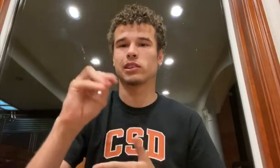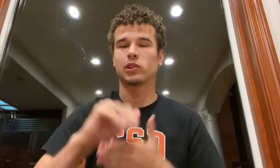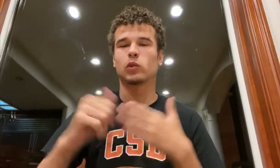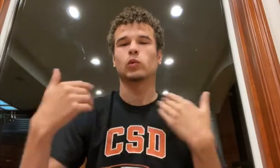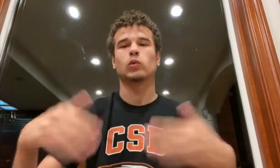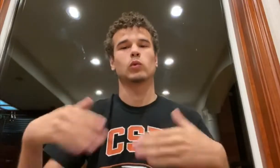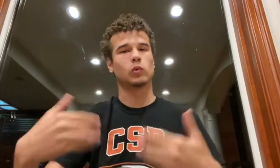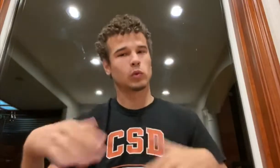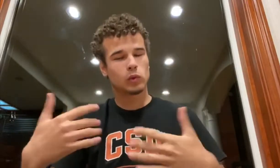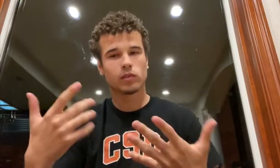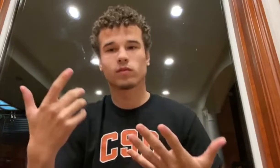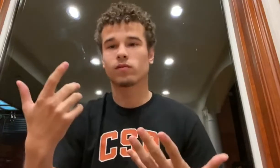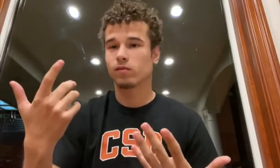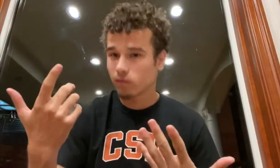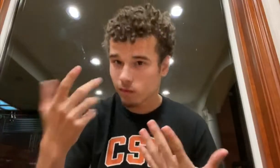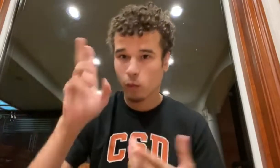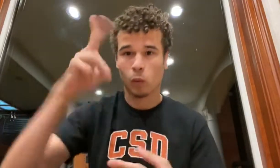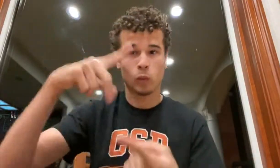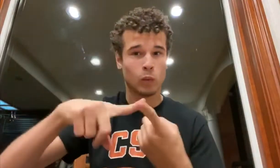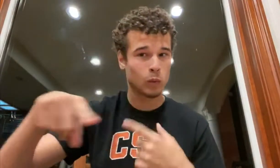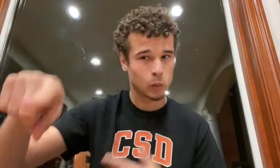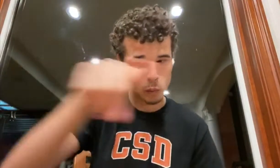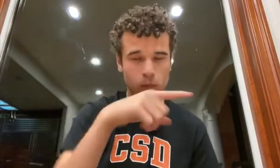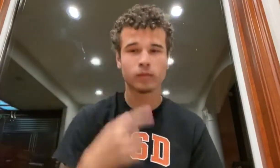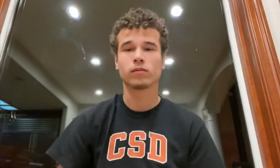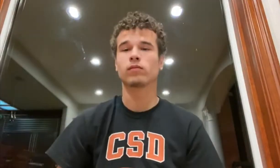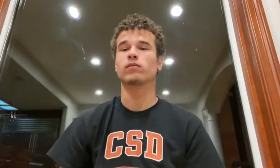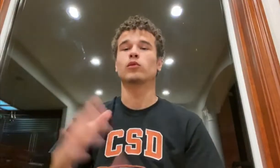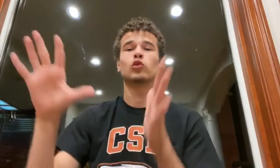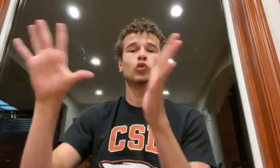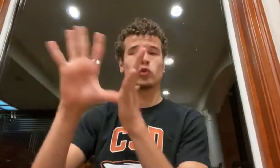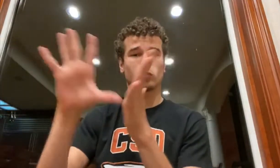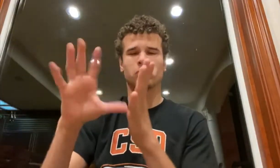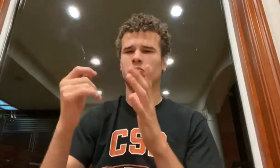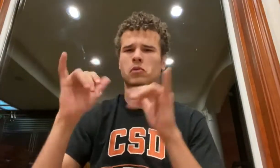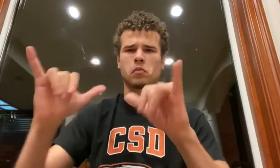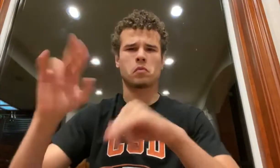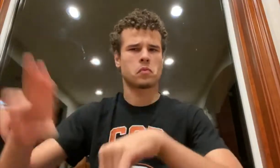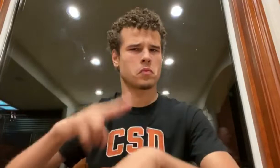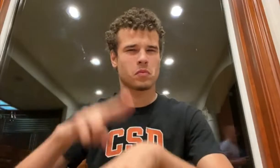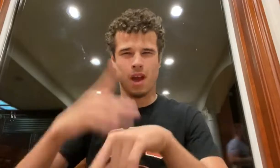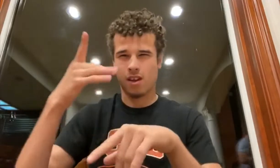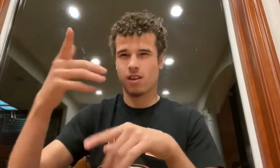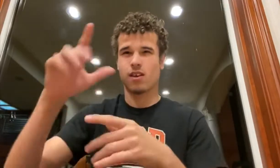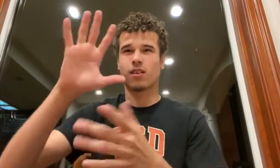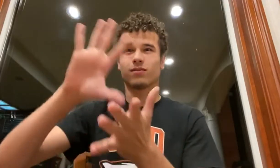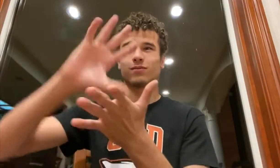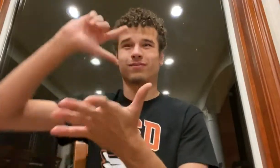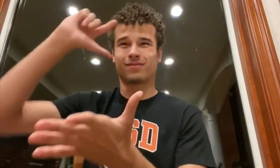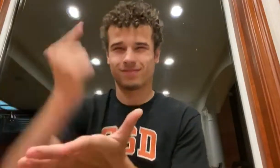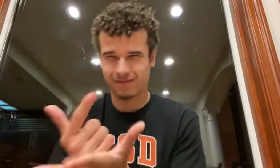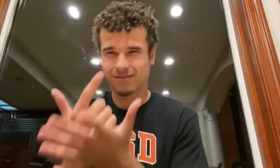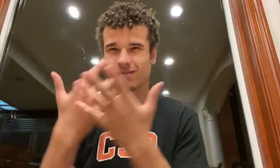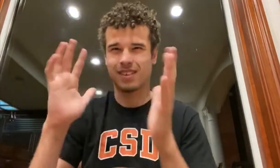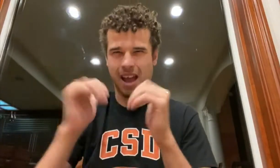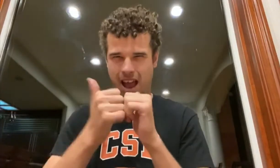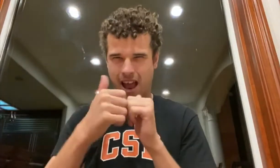El precio sería de 70 dólares. Para los alumnos del doceavo grado, con o sin envío, el precio será 60